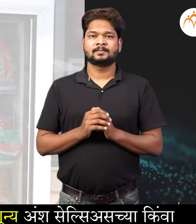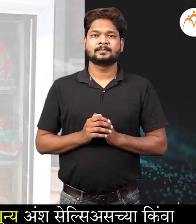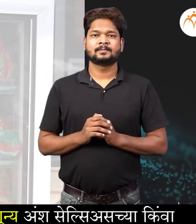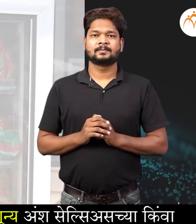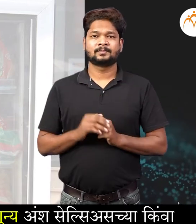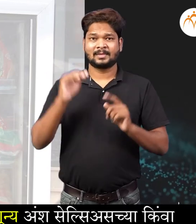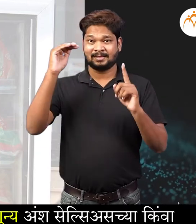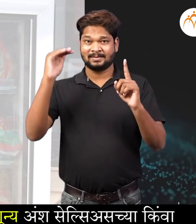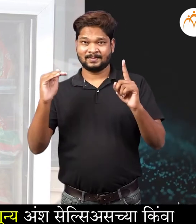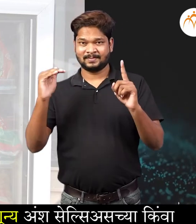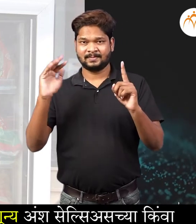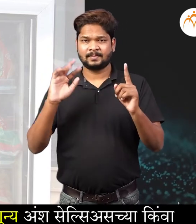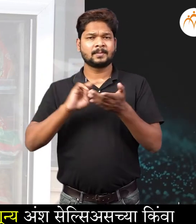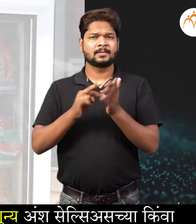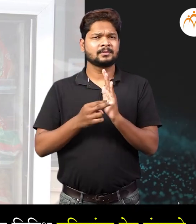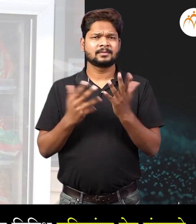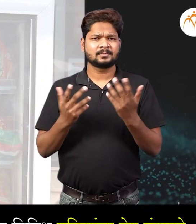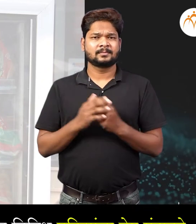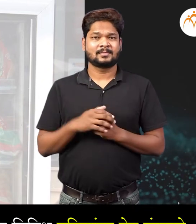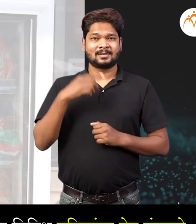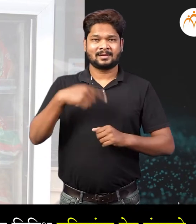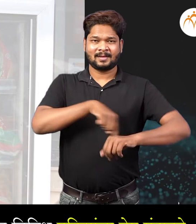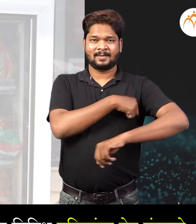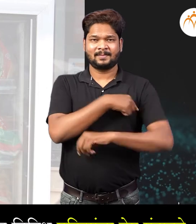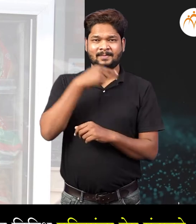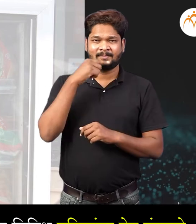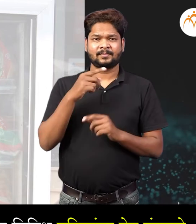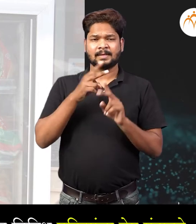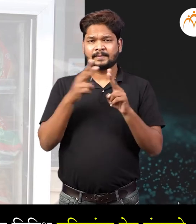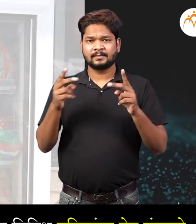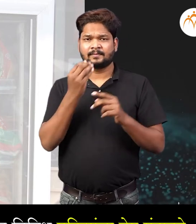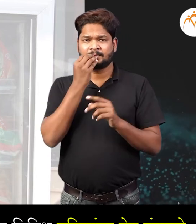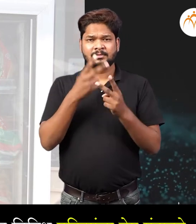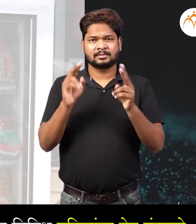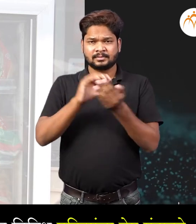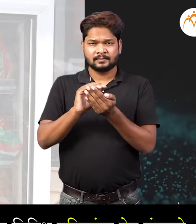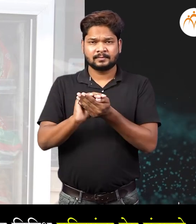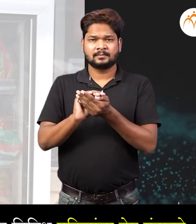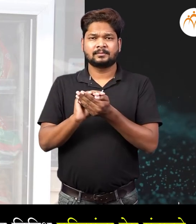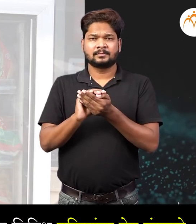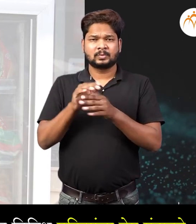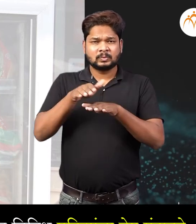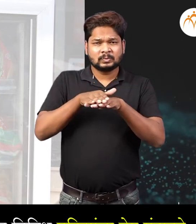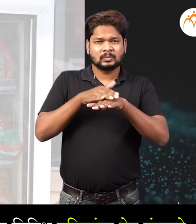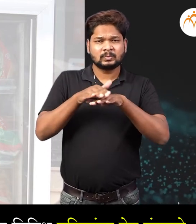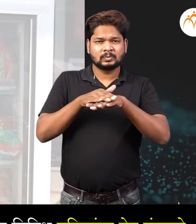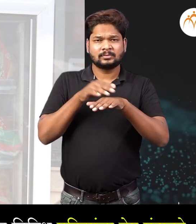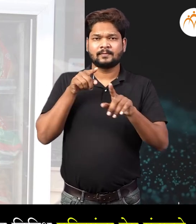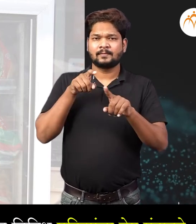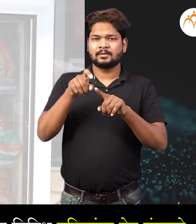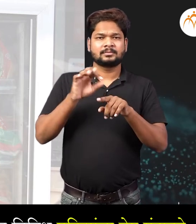गोठन बिंदुचा खाली यसने ही कमी तापमानाची प्रक्रिया अन्ना तील विविद प्रक्रियांचा वेग मन्दावते